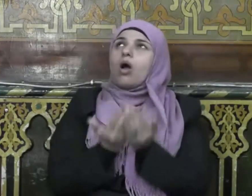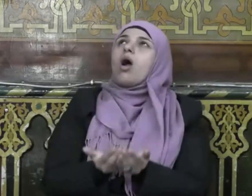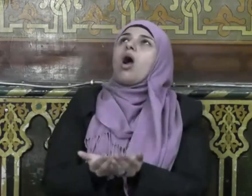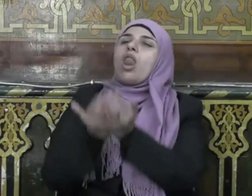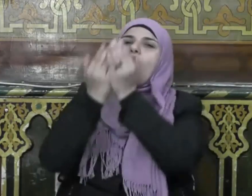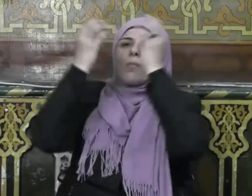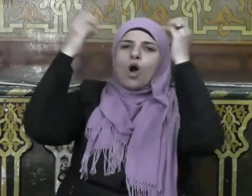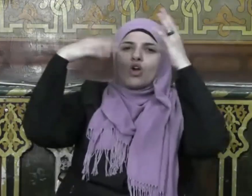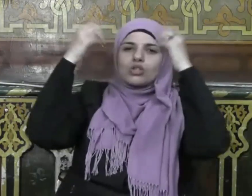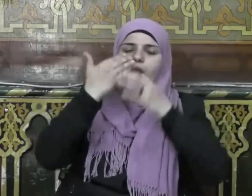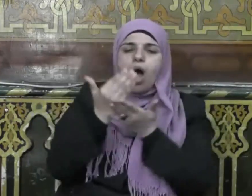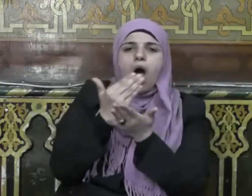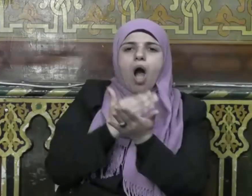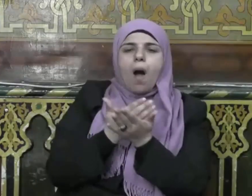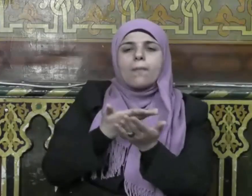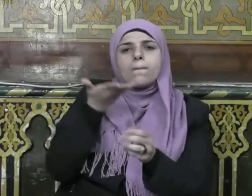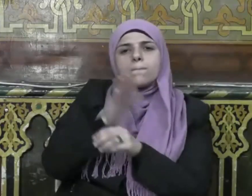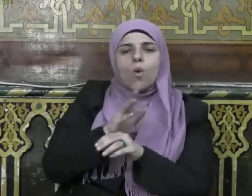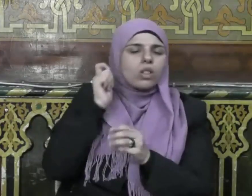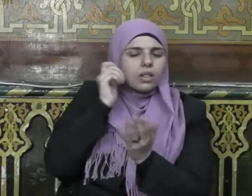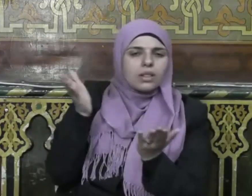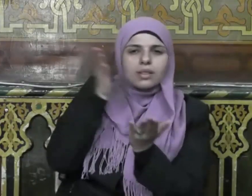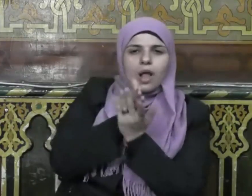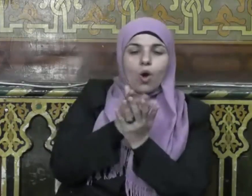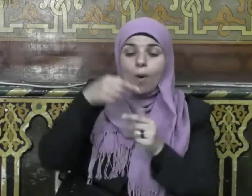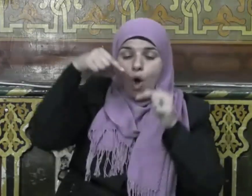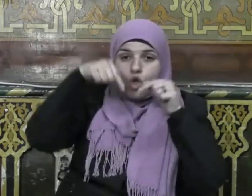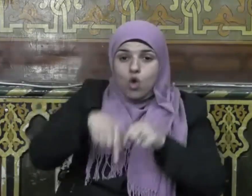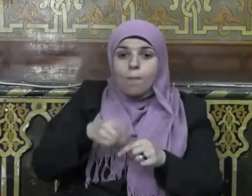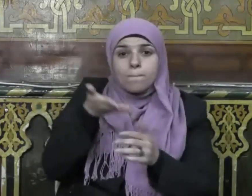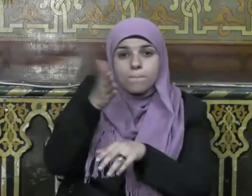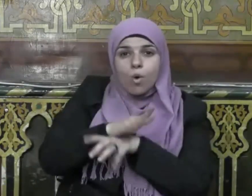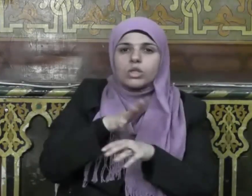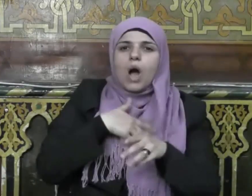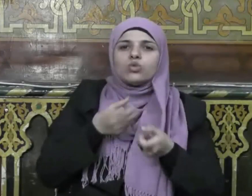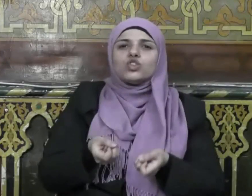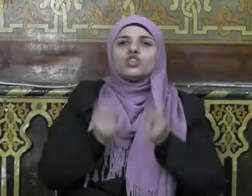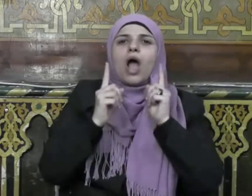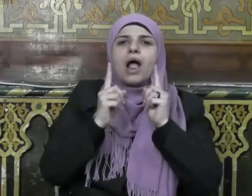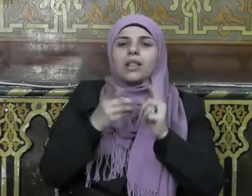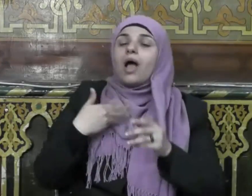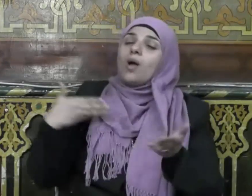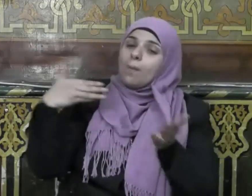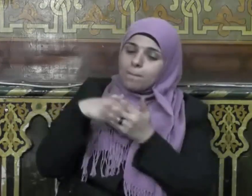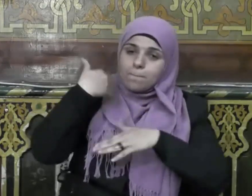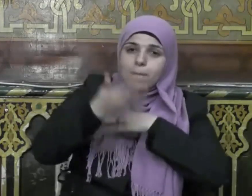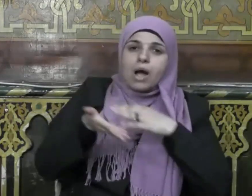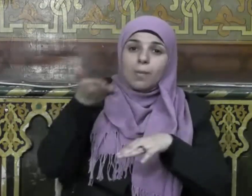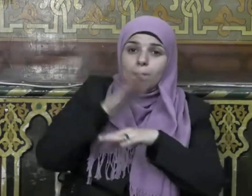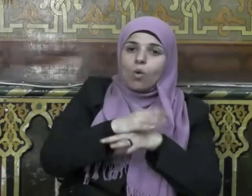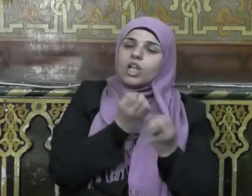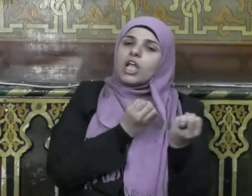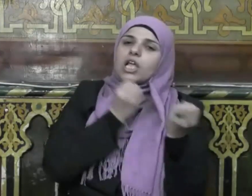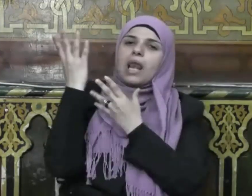ارزقنا قبل الموت توبة وعند الموت شهادة وبعد الموت جنة ونعيما بعد